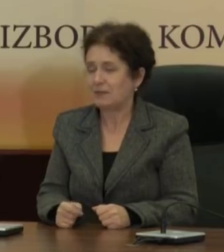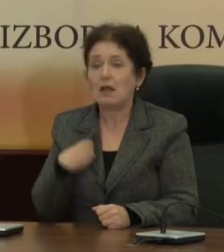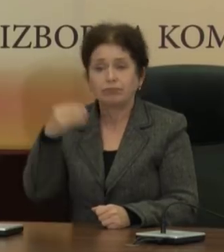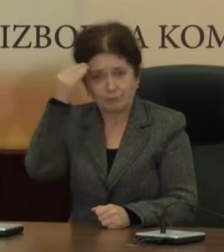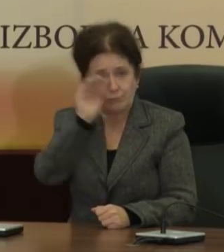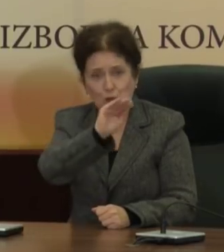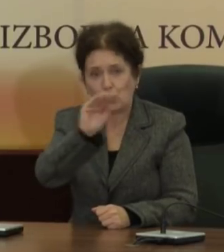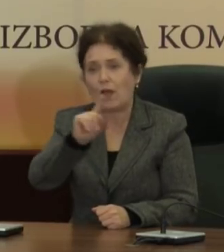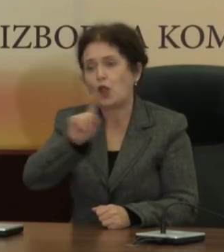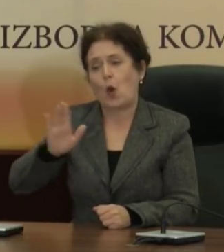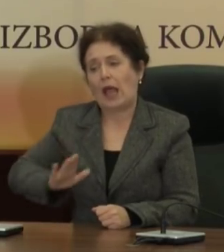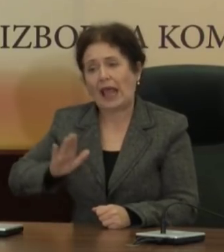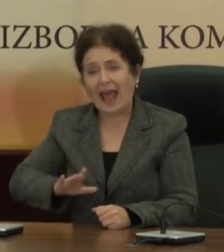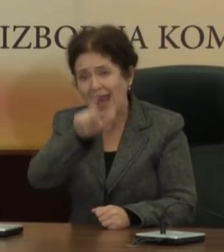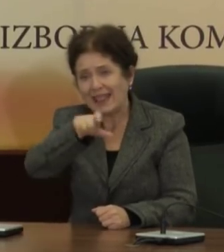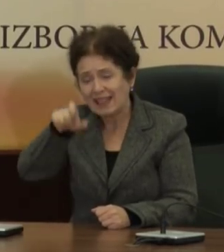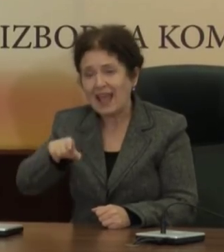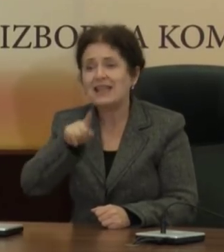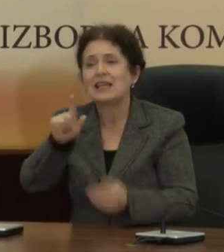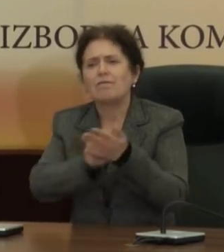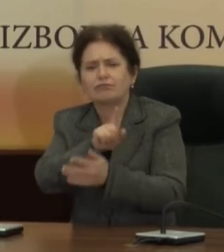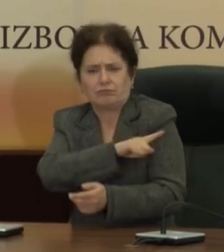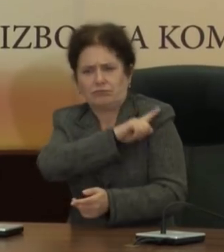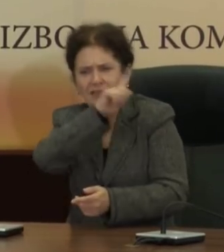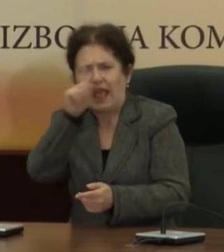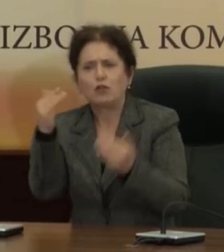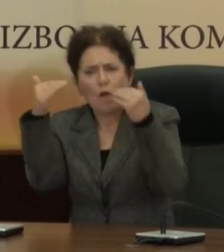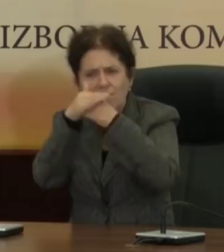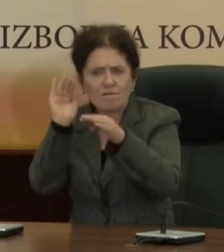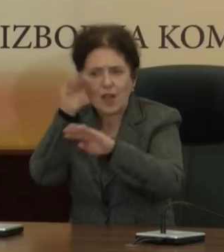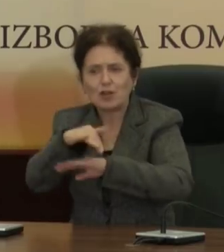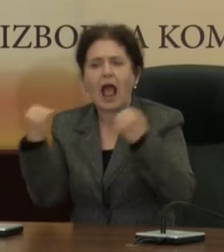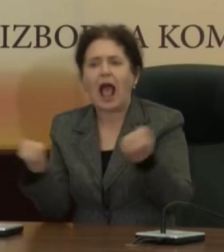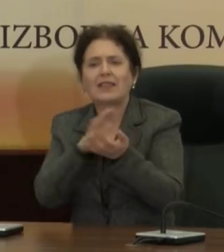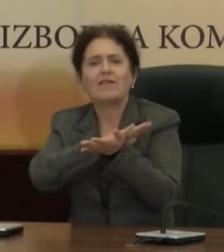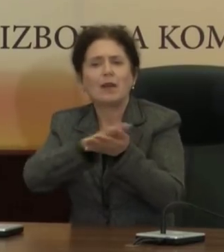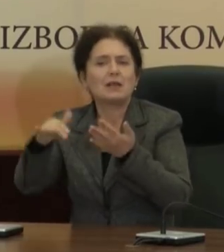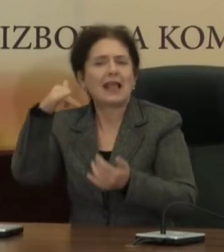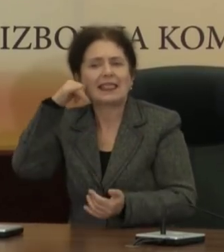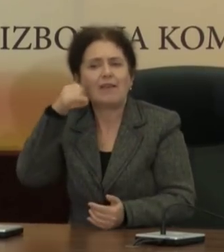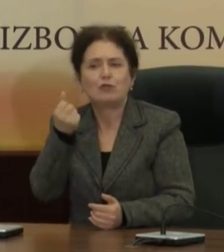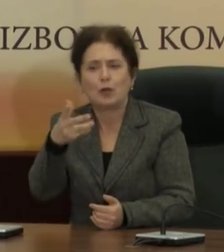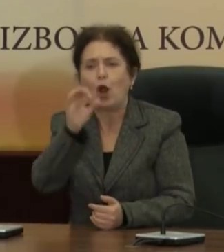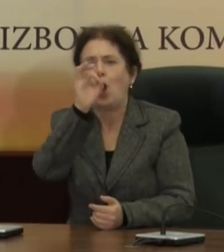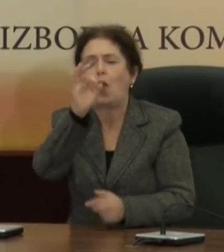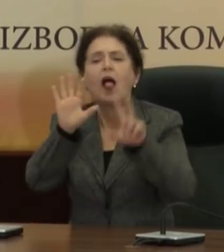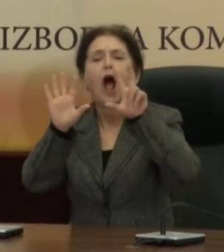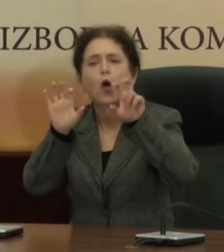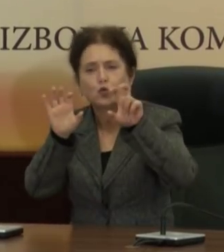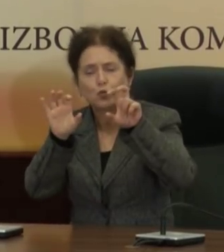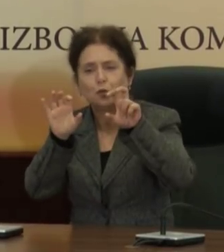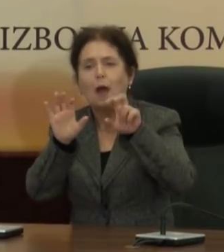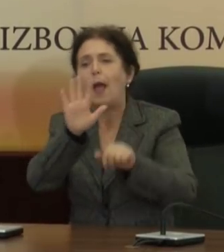Подсетување до граѓаните да казани во текот на целиот денашен ден е активен Бесплатниот телефонски број 0800